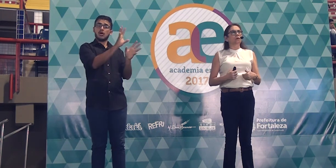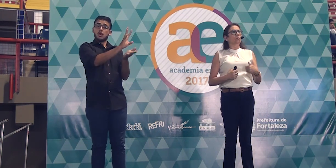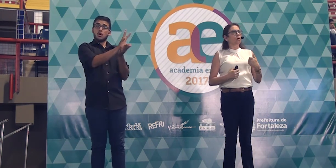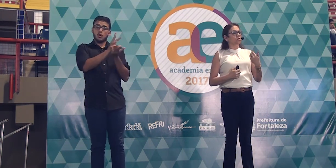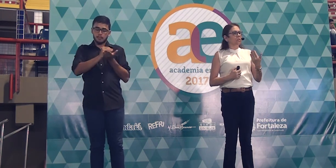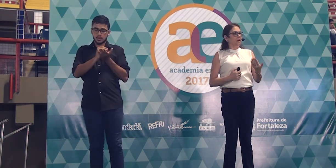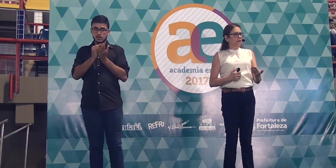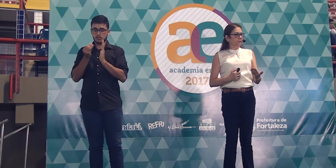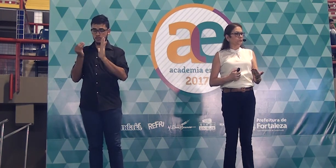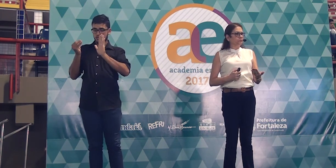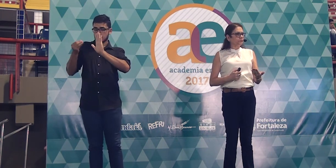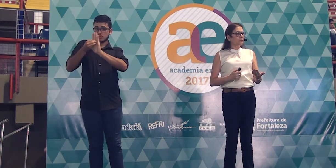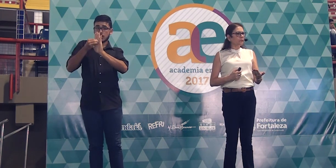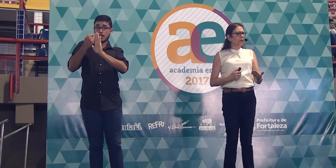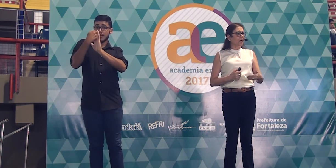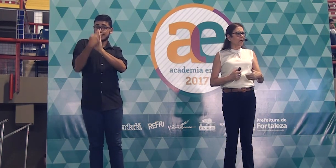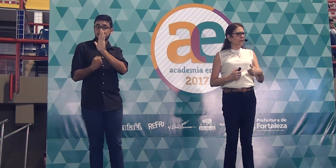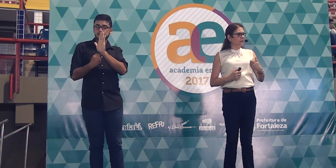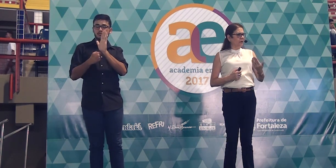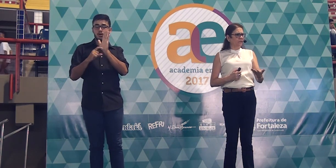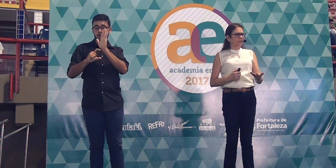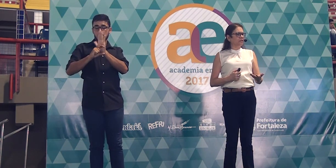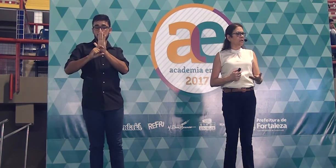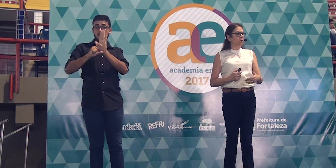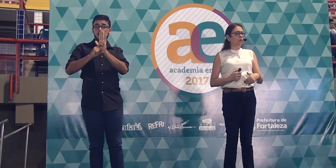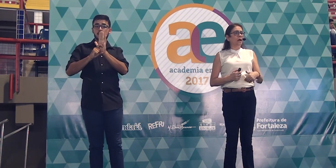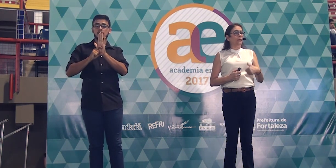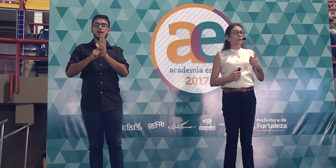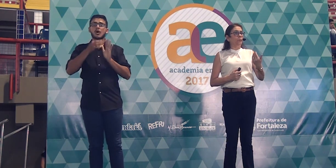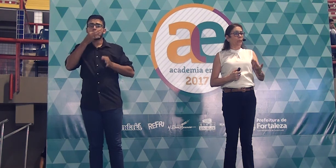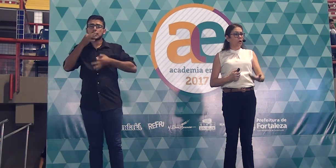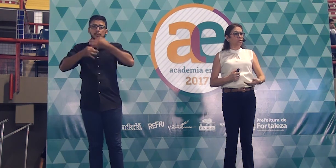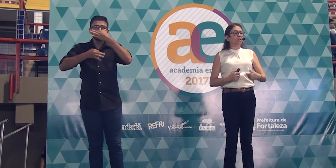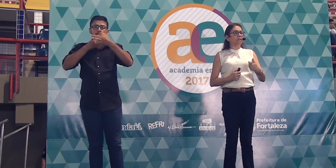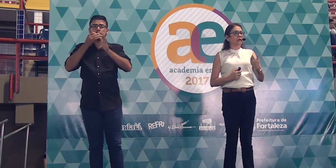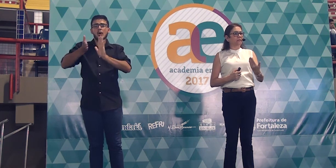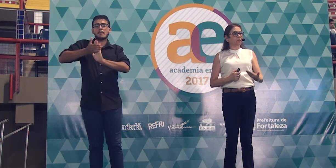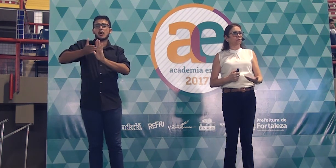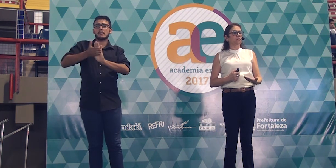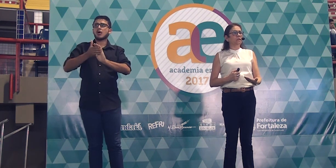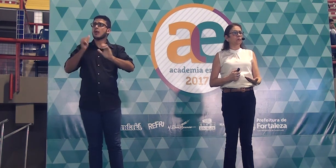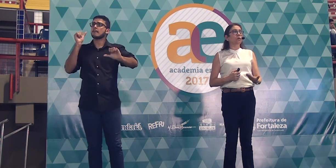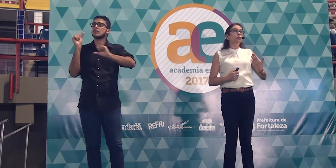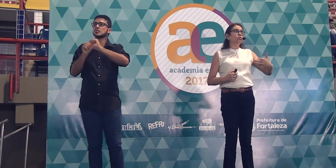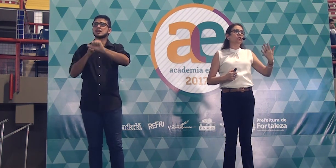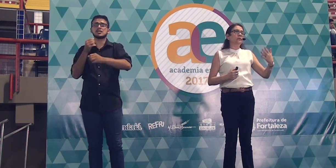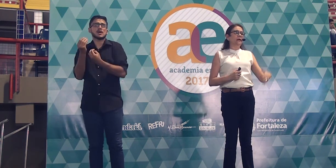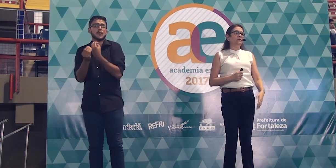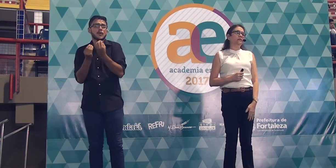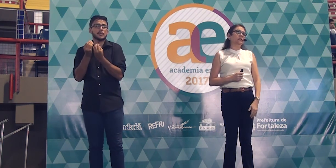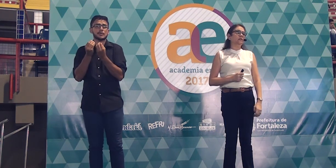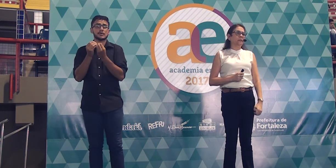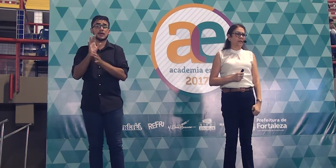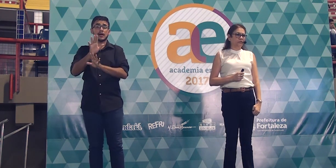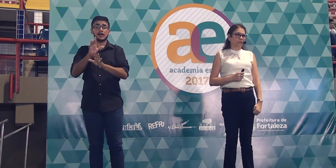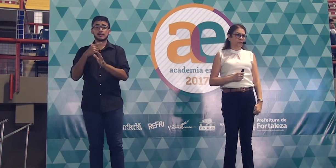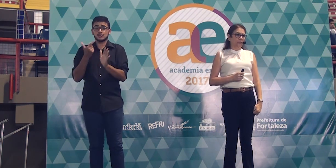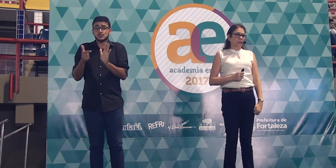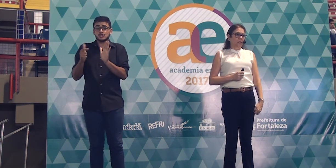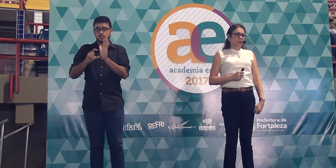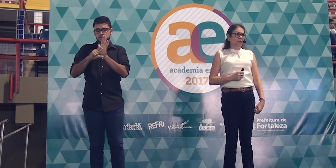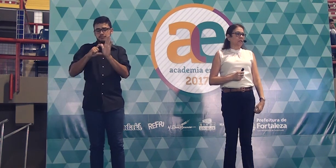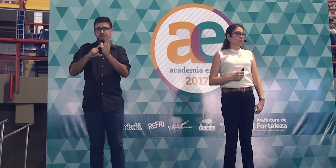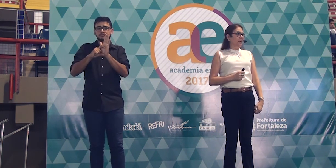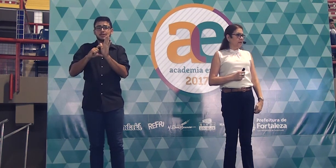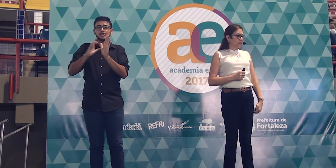eles iam mostrar a intervenção, a proposta da resolução, não tinha mais espaço.